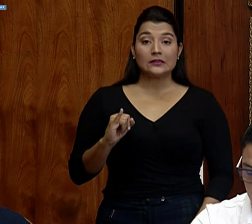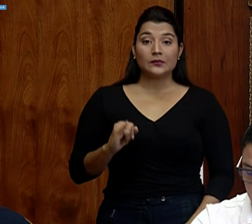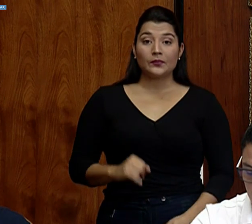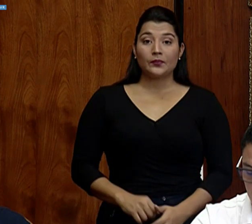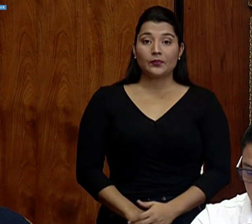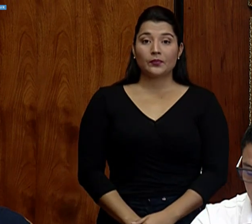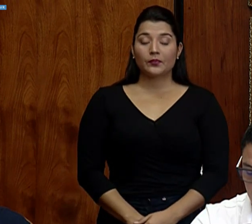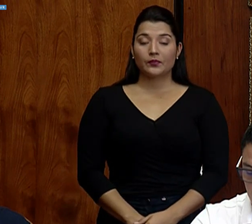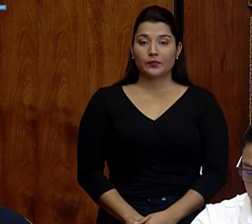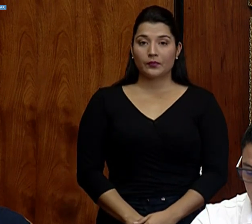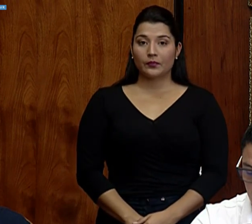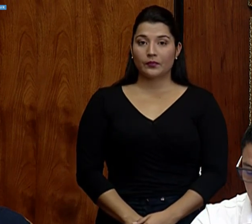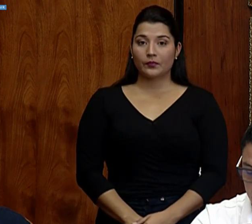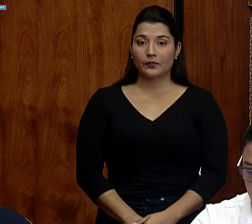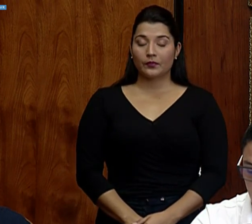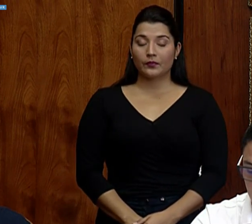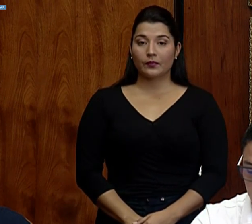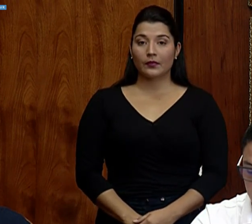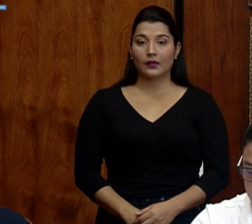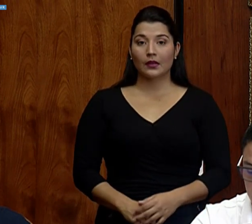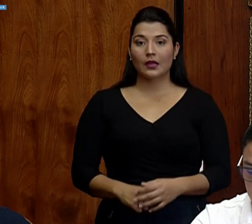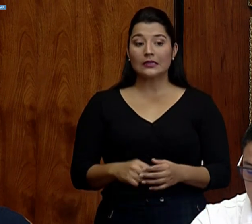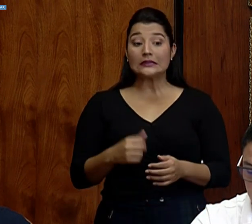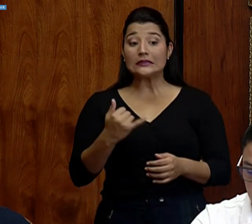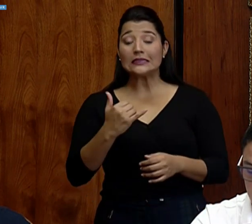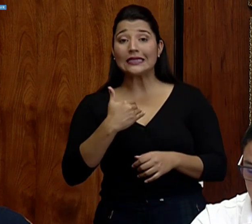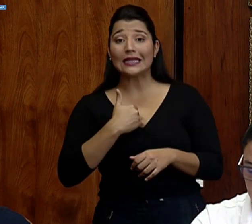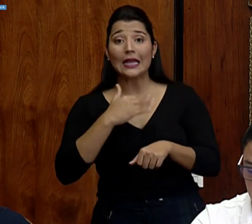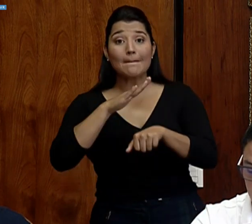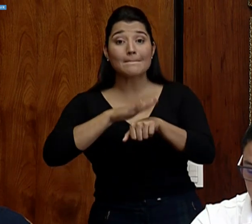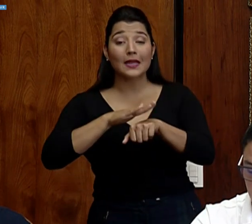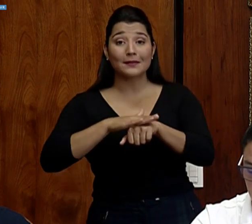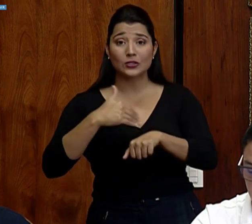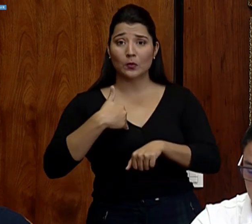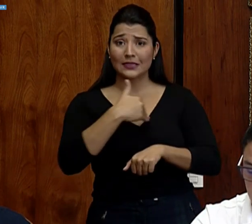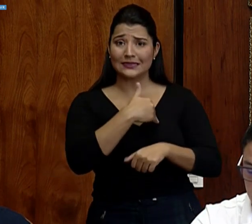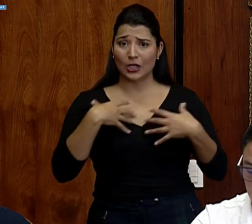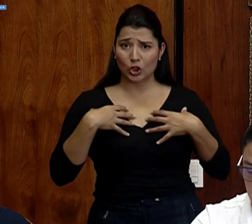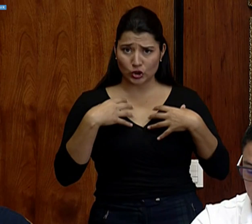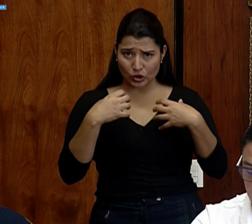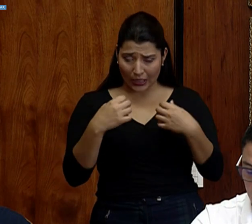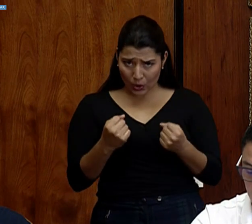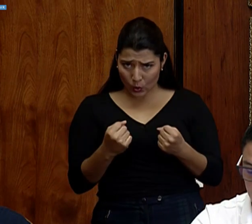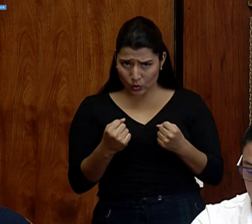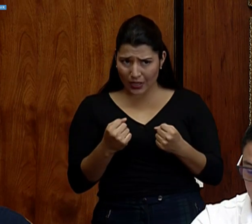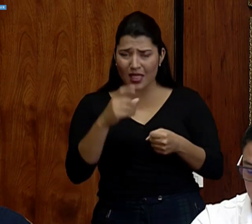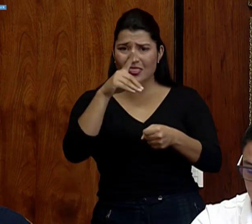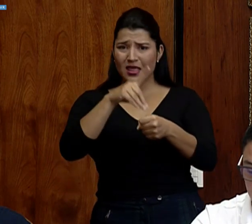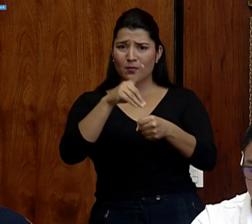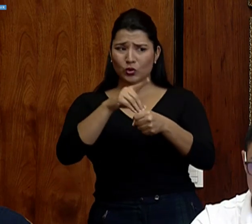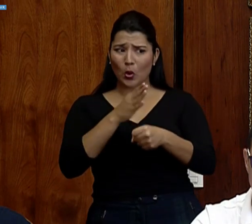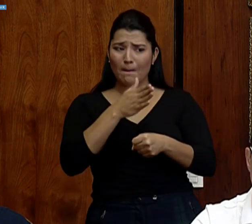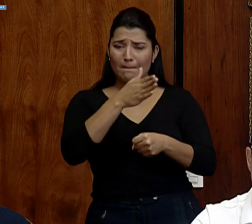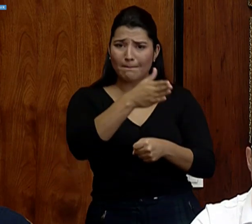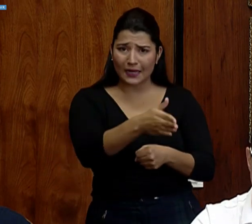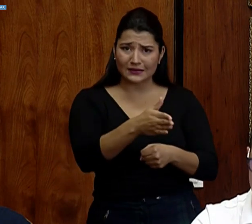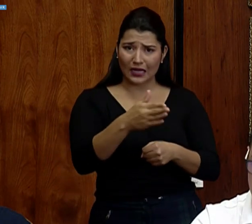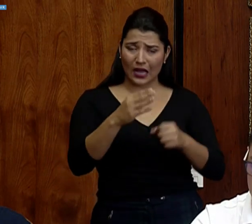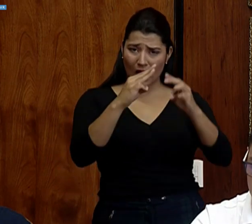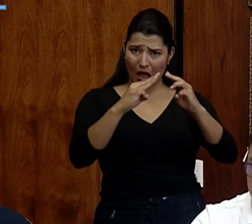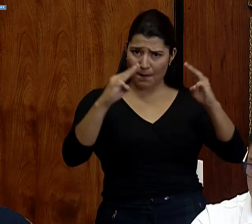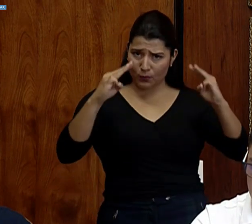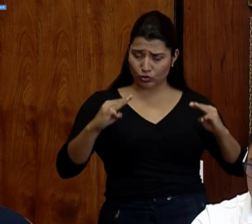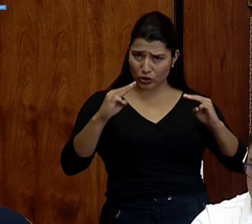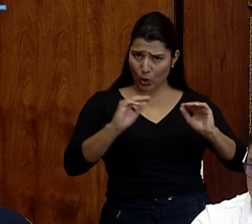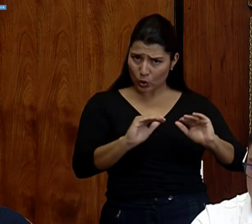tiene un aval del Ministerio de Salud del hecho de que los diputados vayan a sesionar desde el auditorio del Museo de los Niños. En realidad